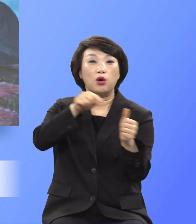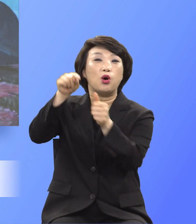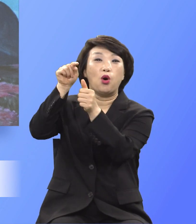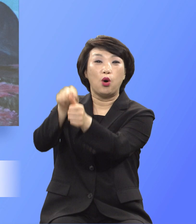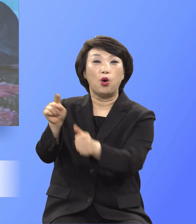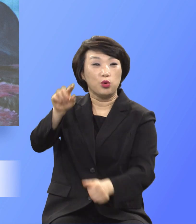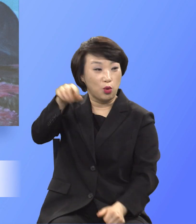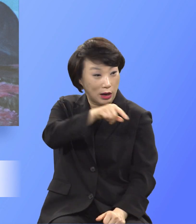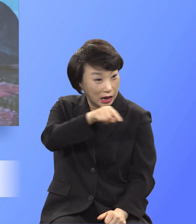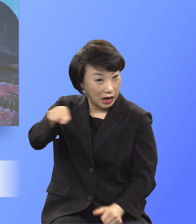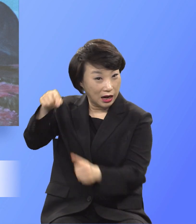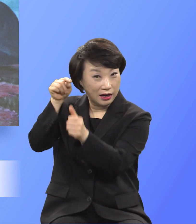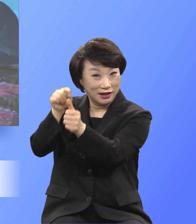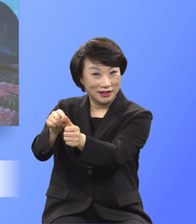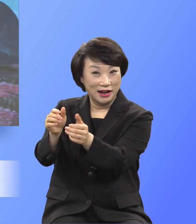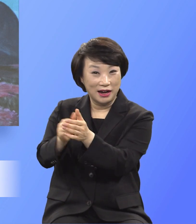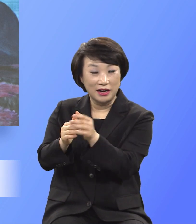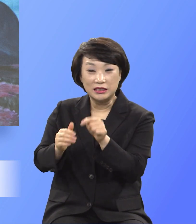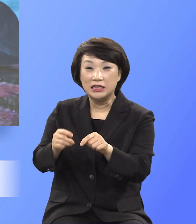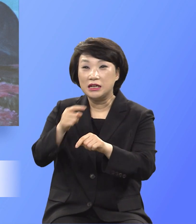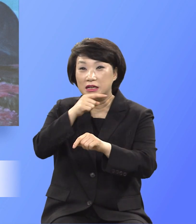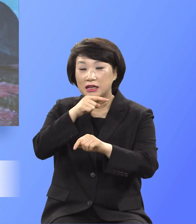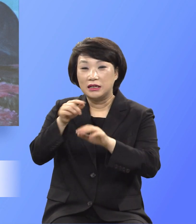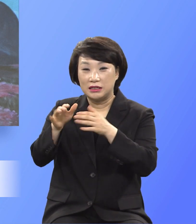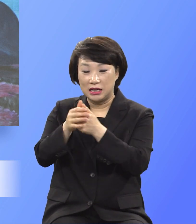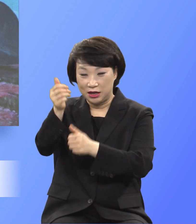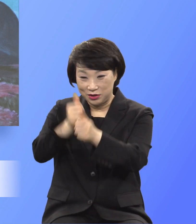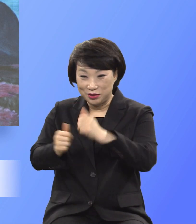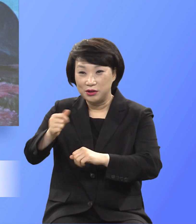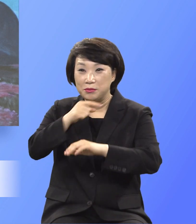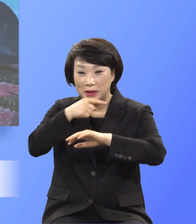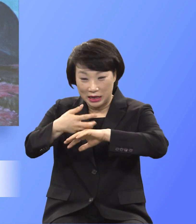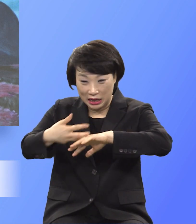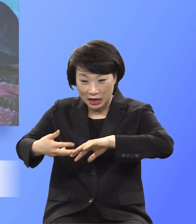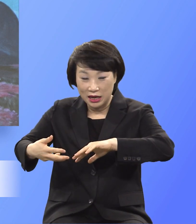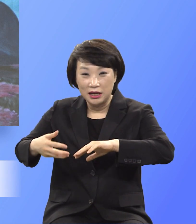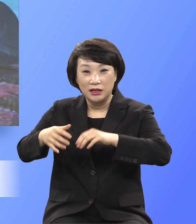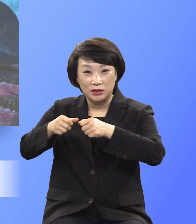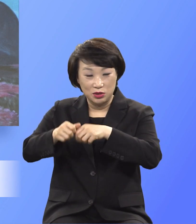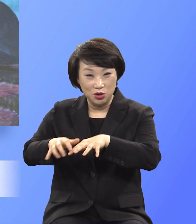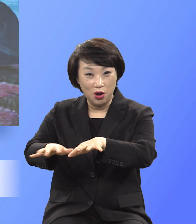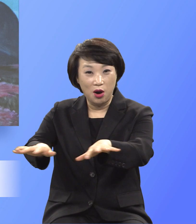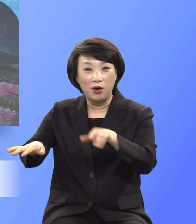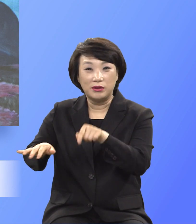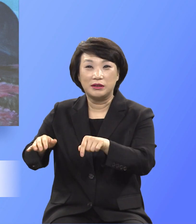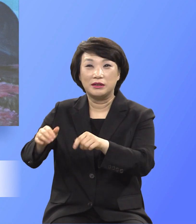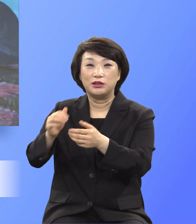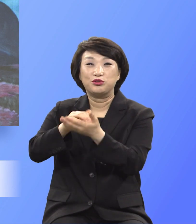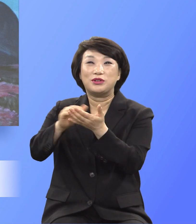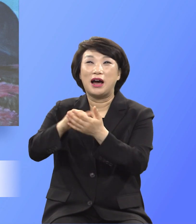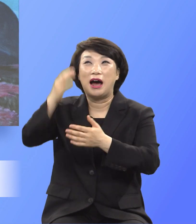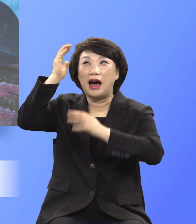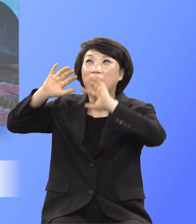네 민족의 하늘의 별과 같이 땅의 모래와 같이